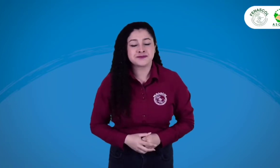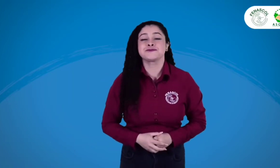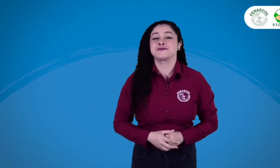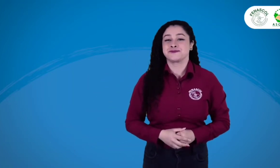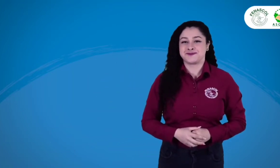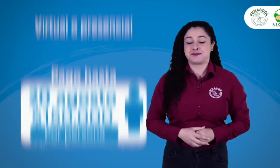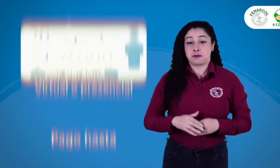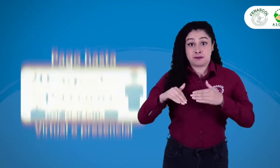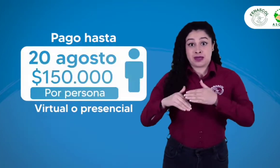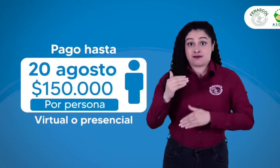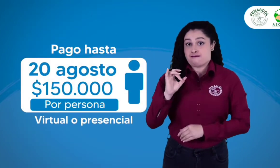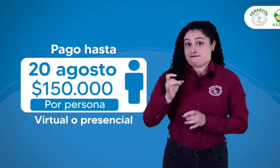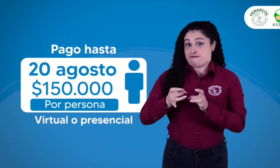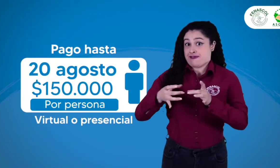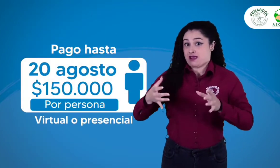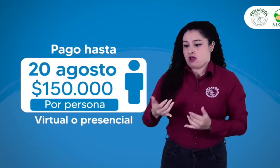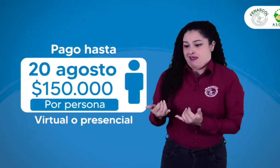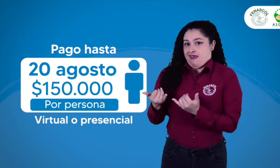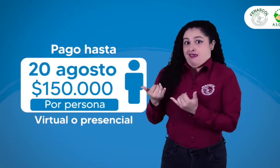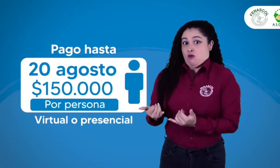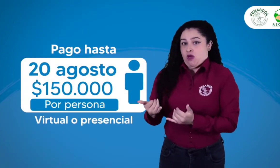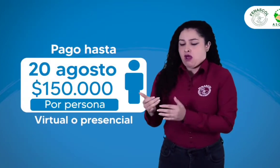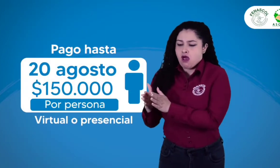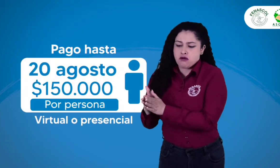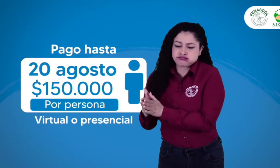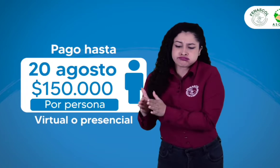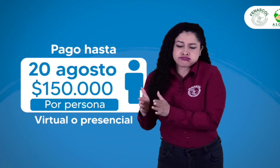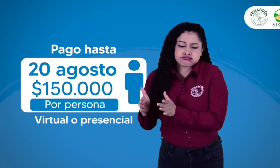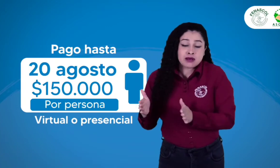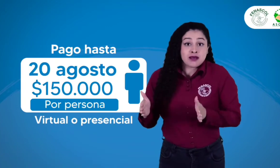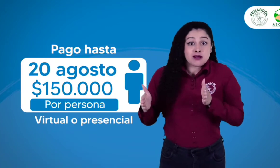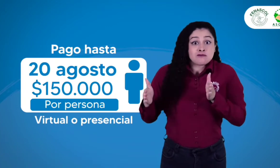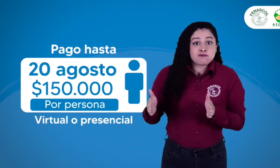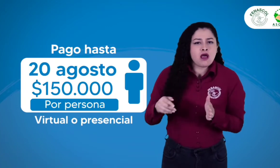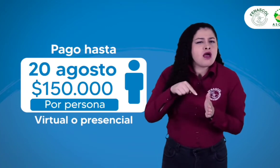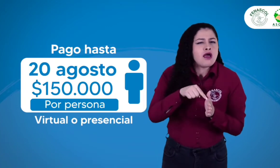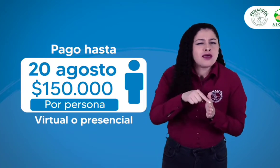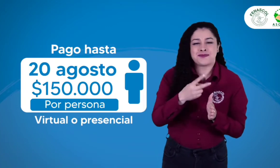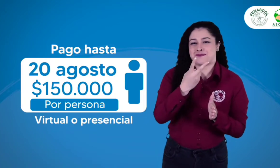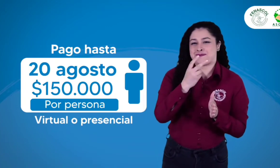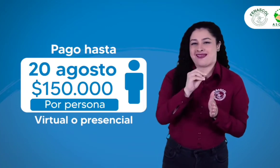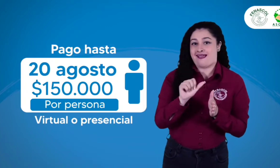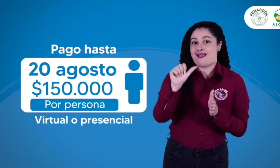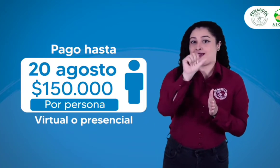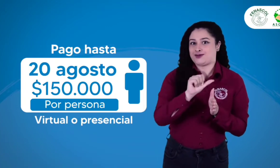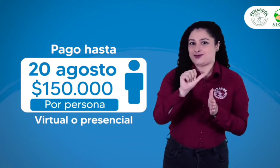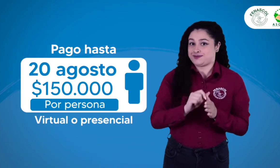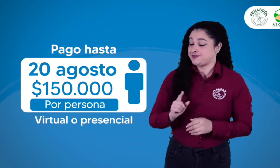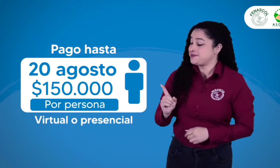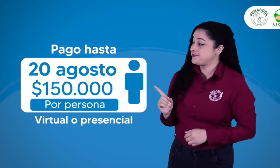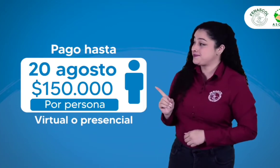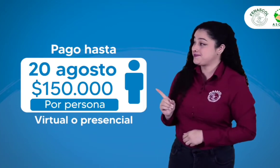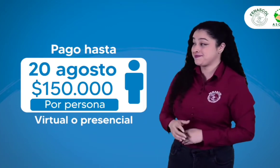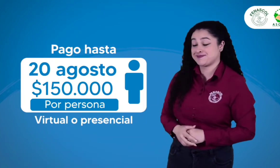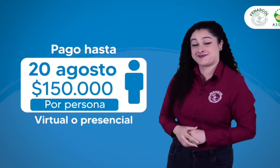Ampliando la información sobre el valor de la inscripción, tenemos que desde hoy hasta el 20 de Agosto,